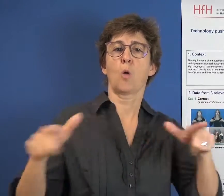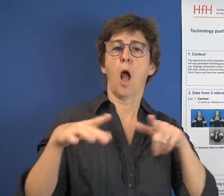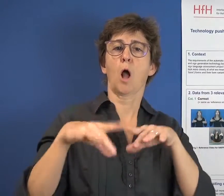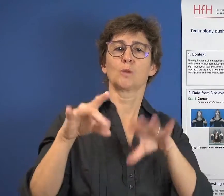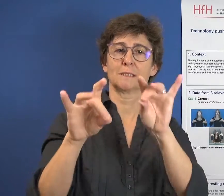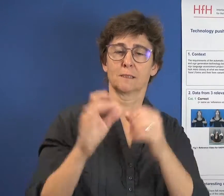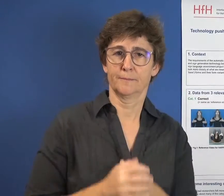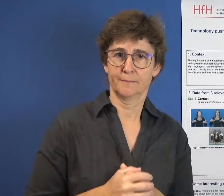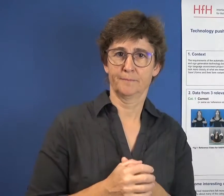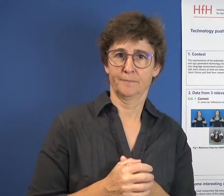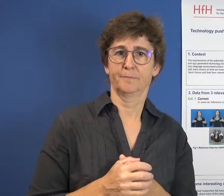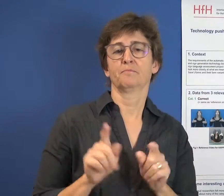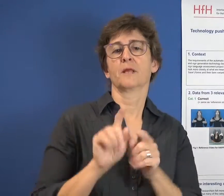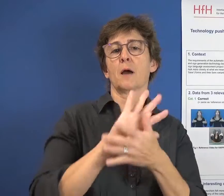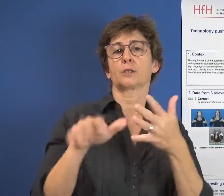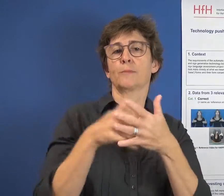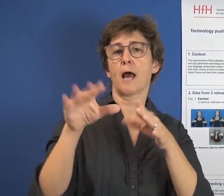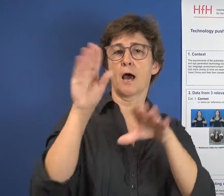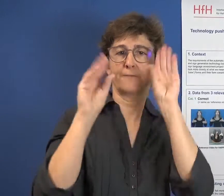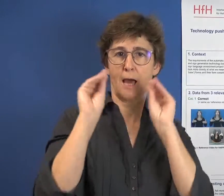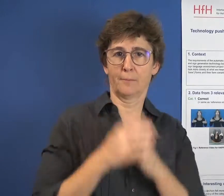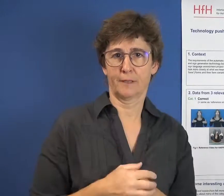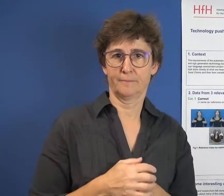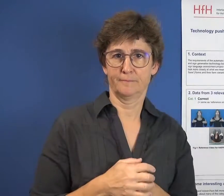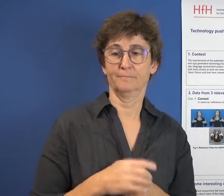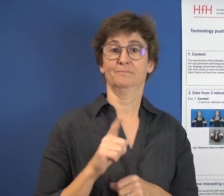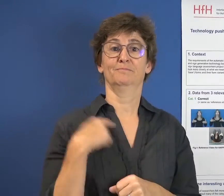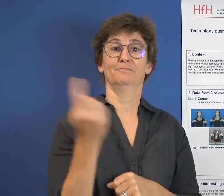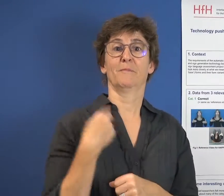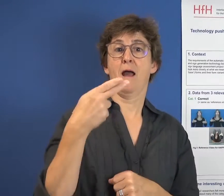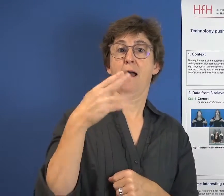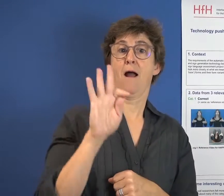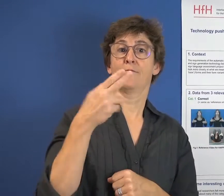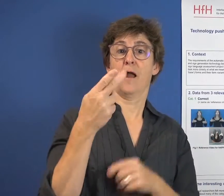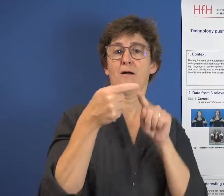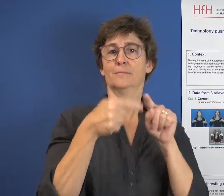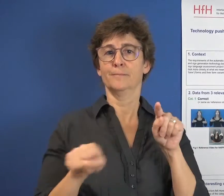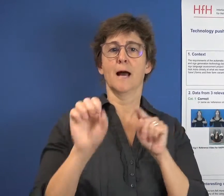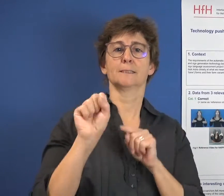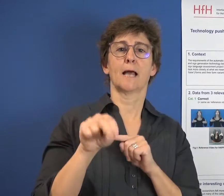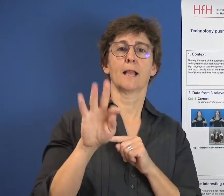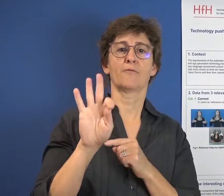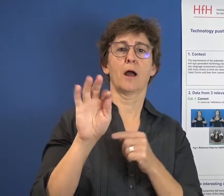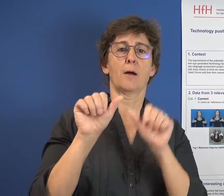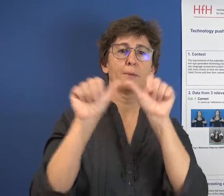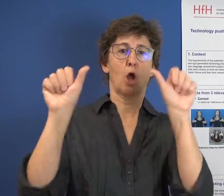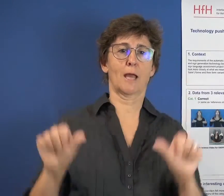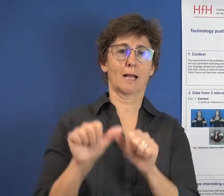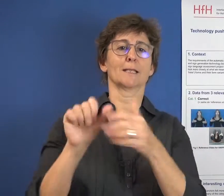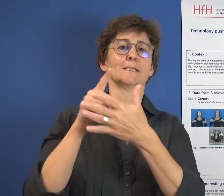Conference of Sign Language Acquisition. Wir vom HFH-SNF-Projekt Team